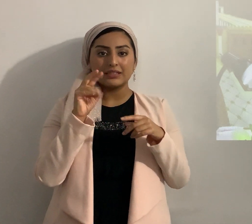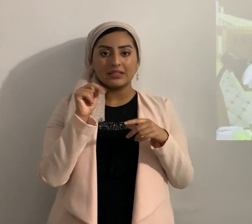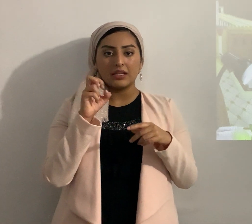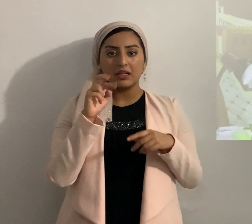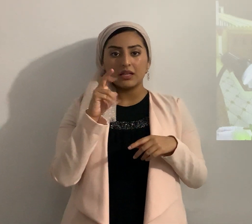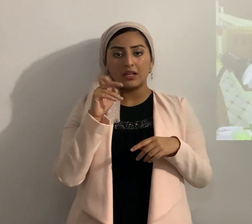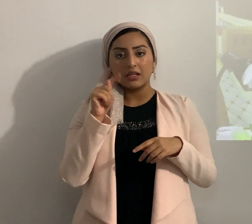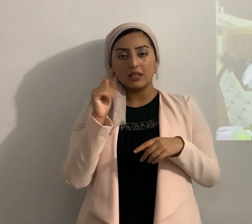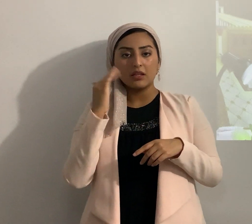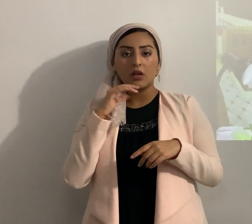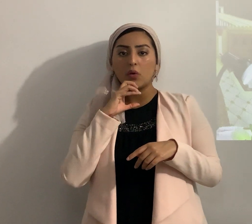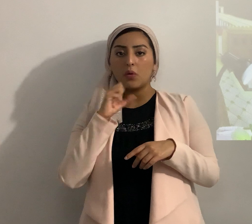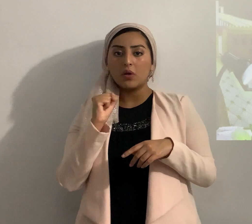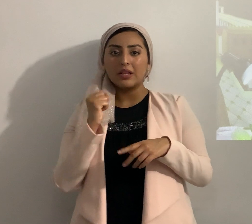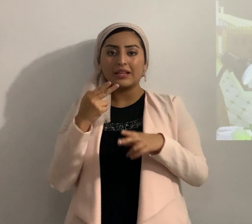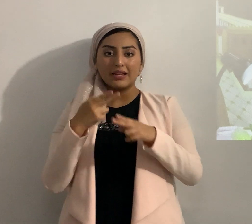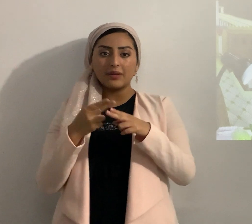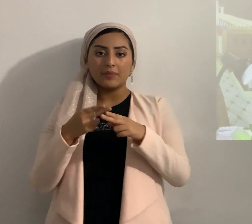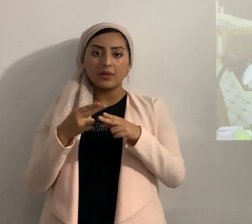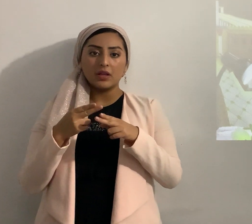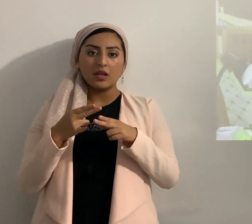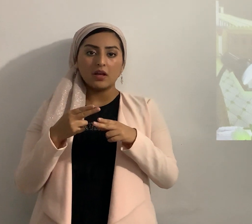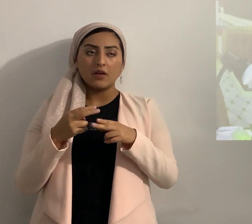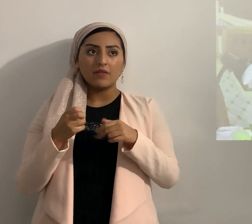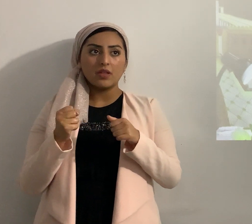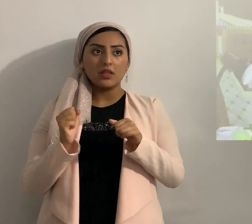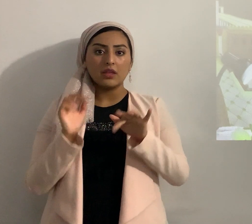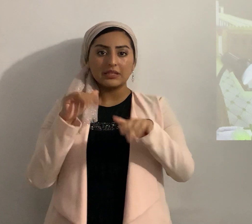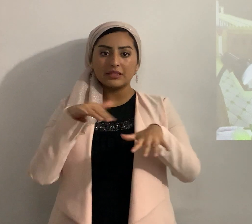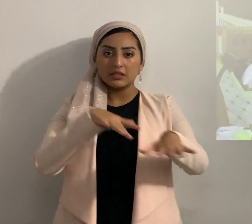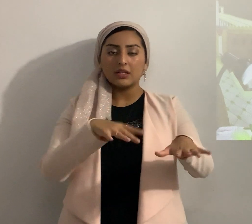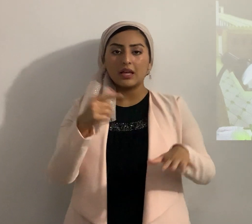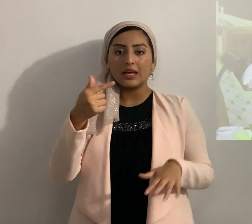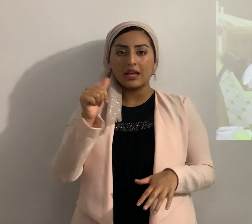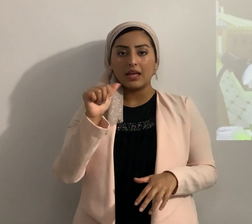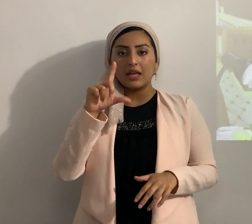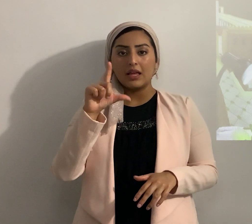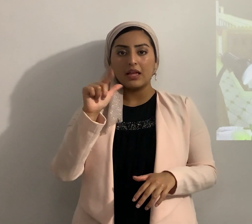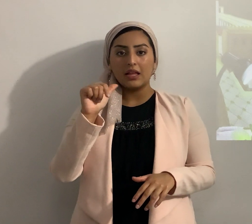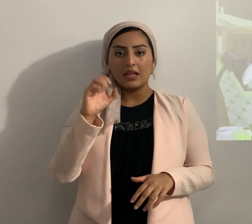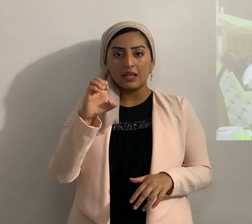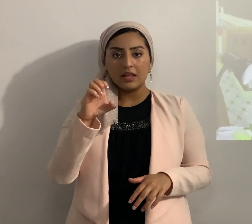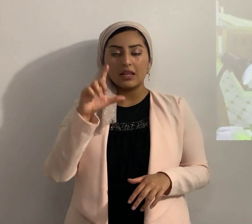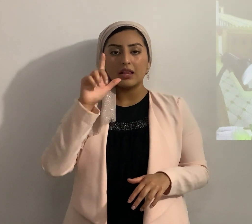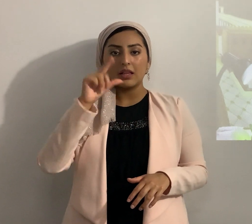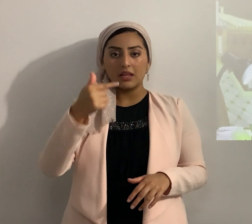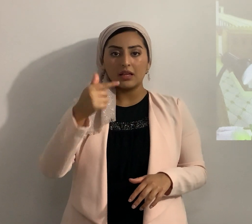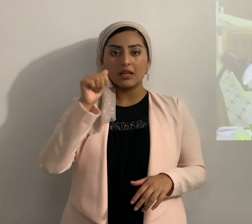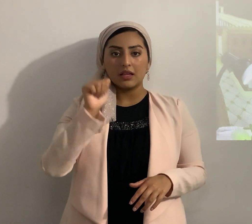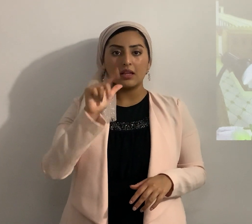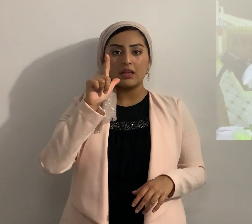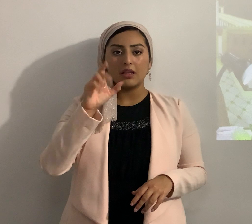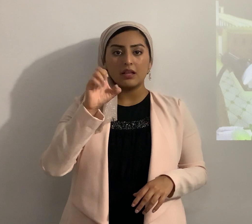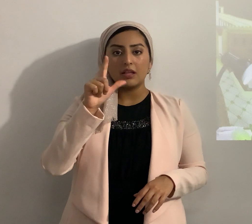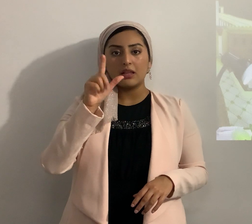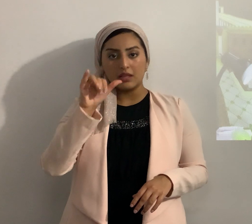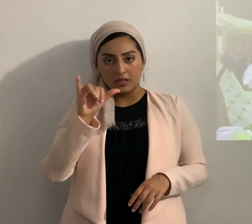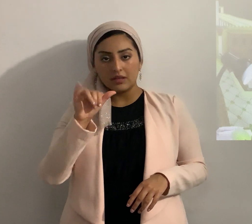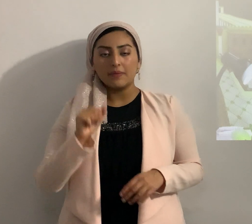antiguo nombre del mar de Galilea y significa arpa por su forma para